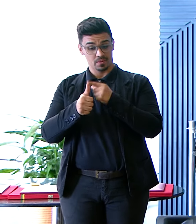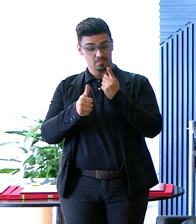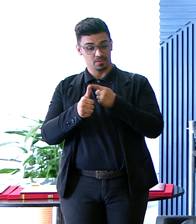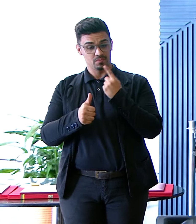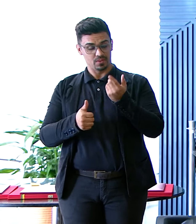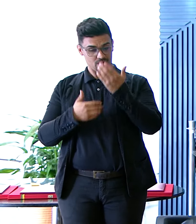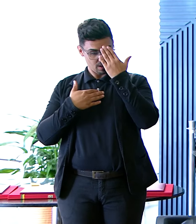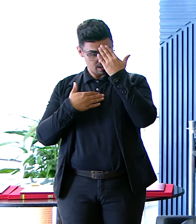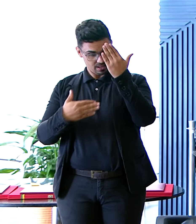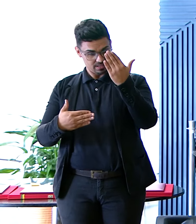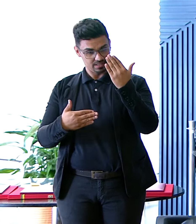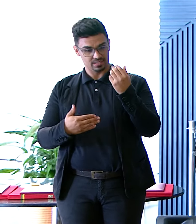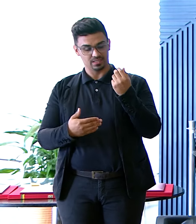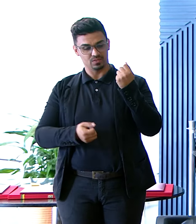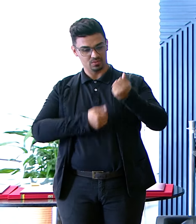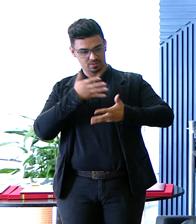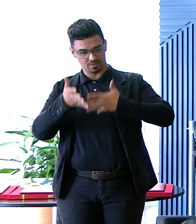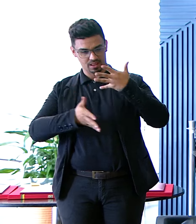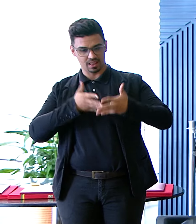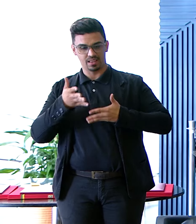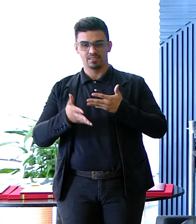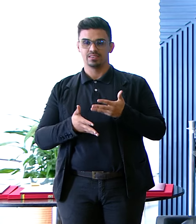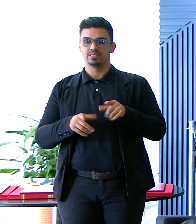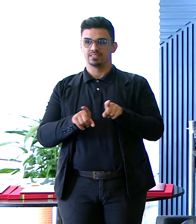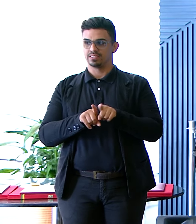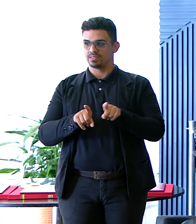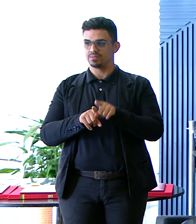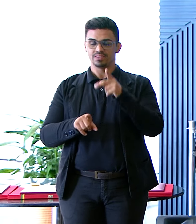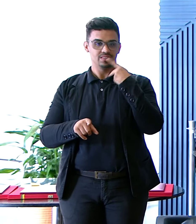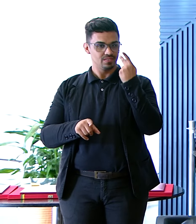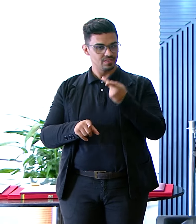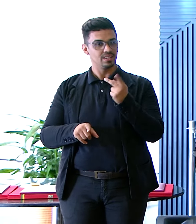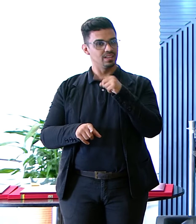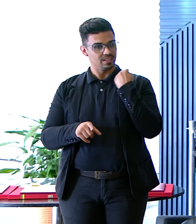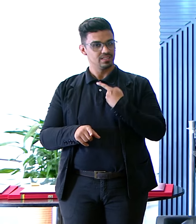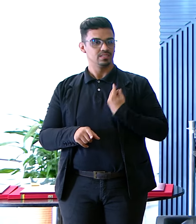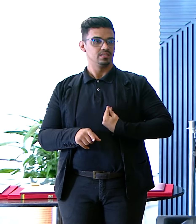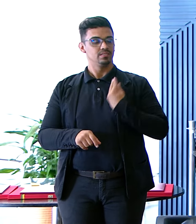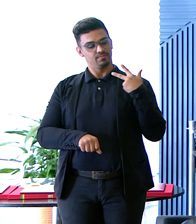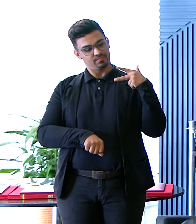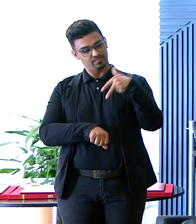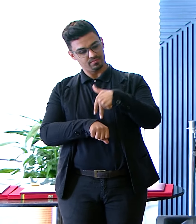Agradecer a Deus Serve para que a gente Deixe um legado